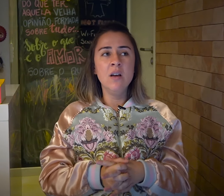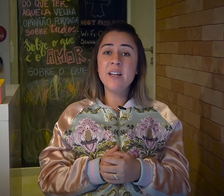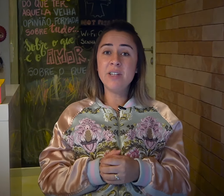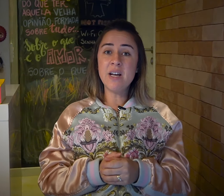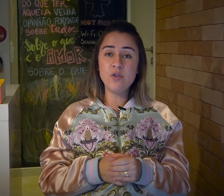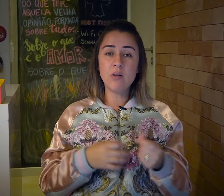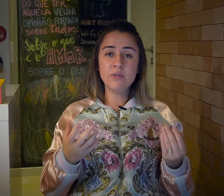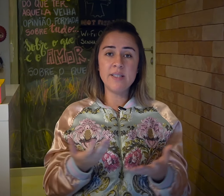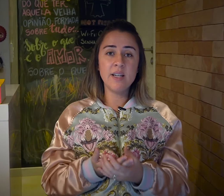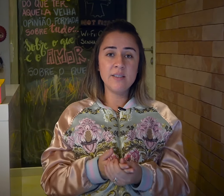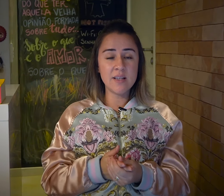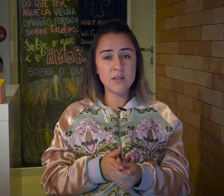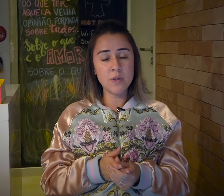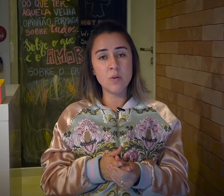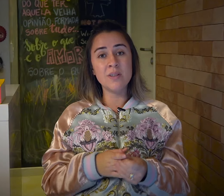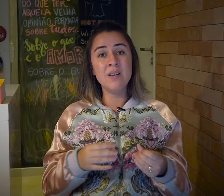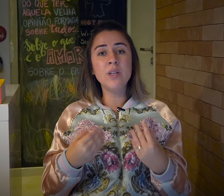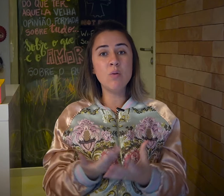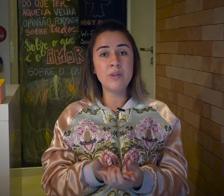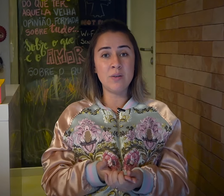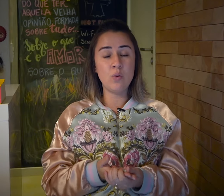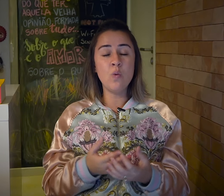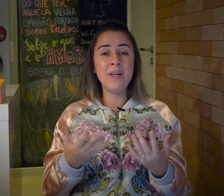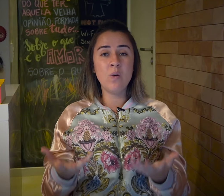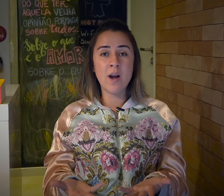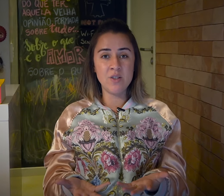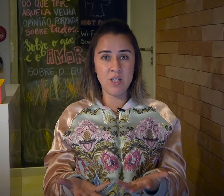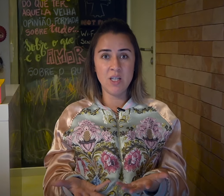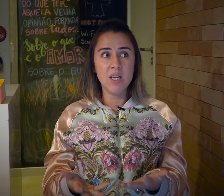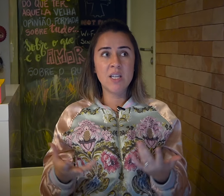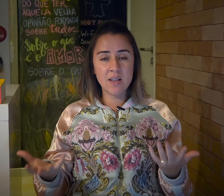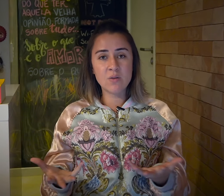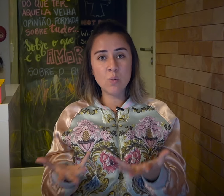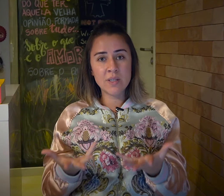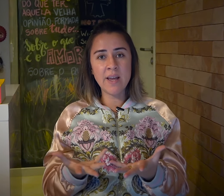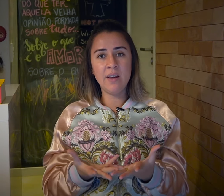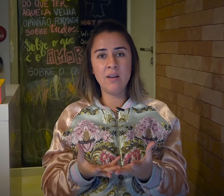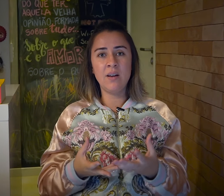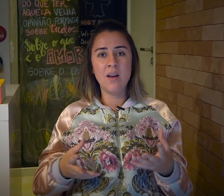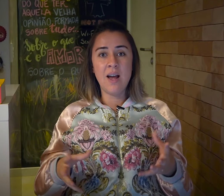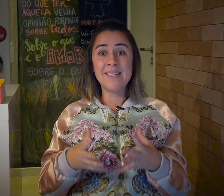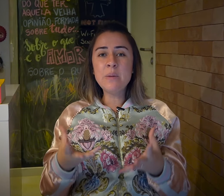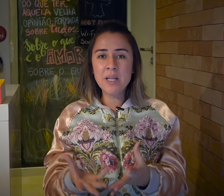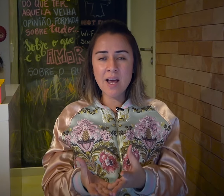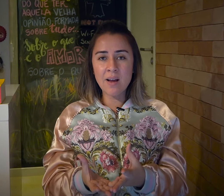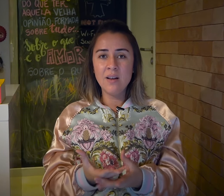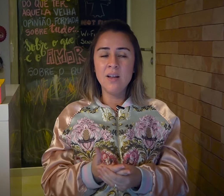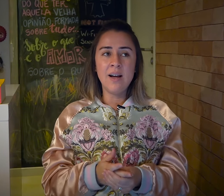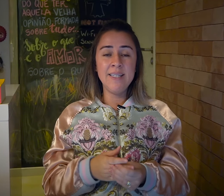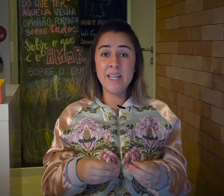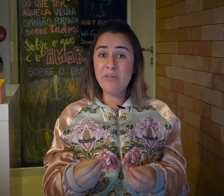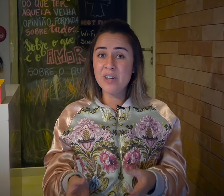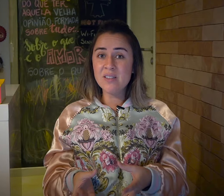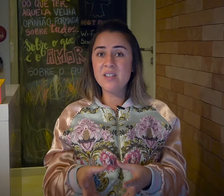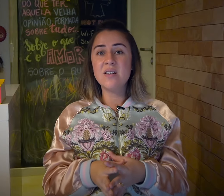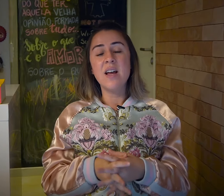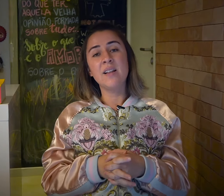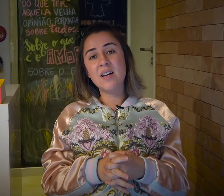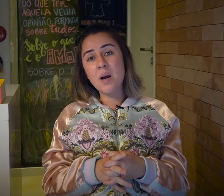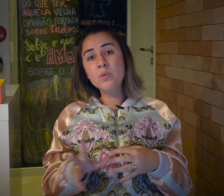que na verdade o que acontece é que se essas pessoas não têm contato com uma linguagem que elas conseguem assimilar ali na infância, elas acabam